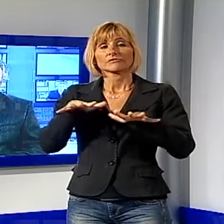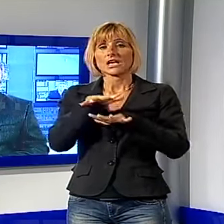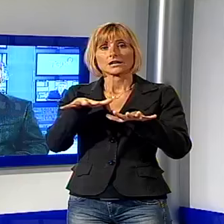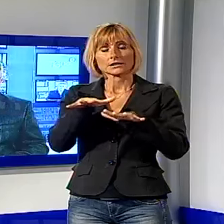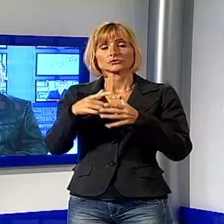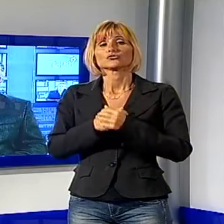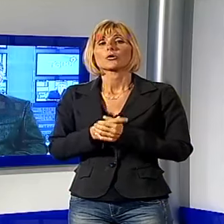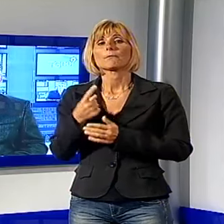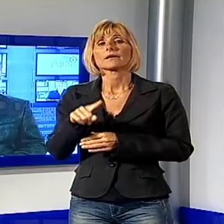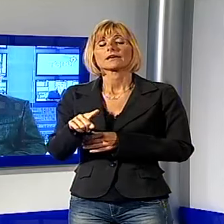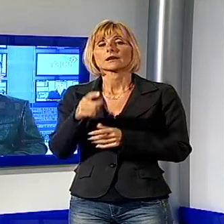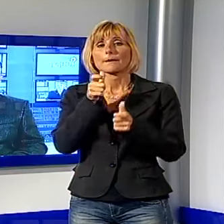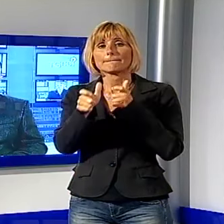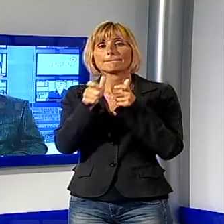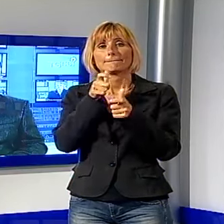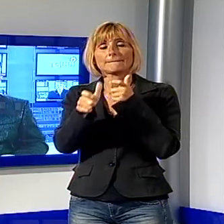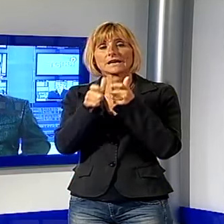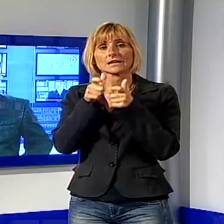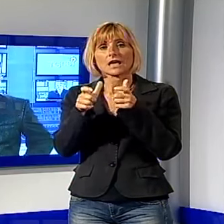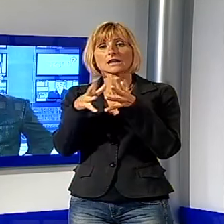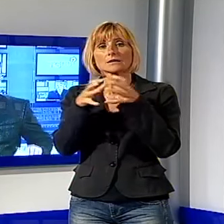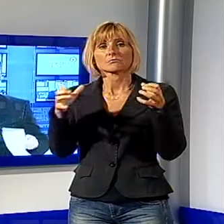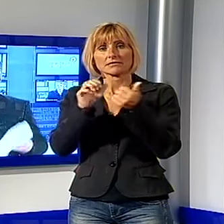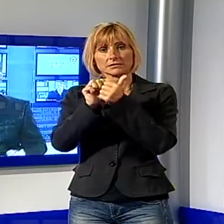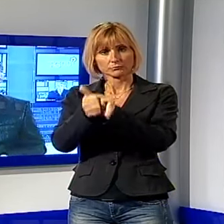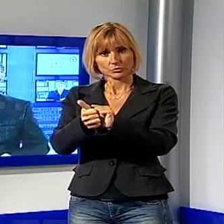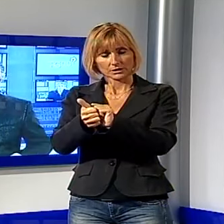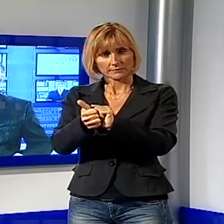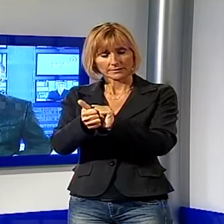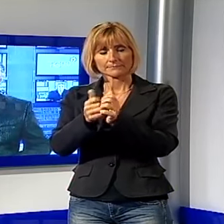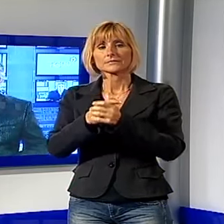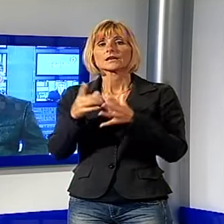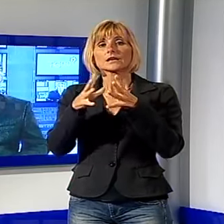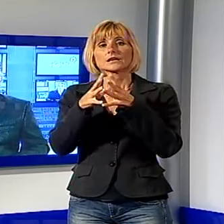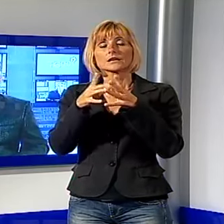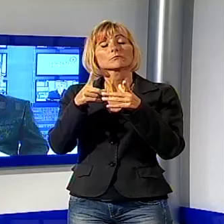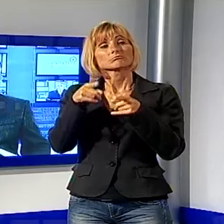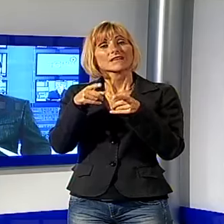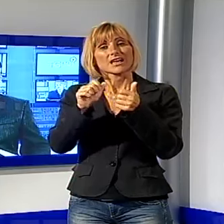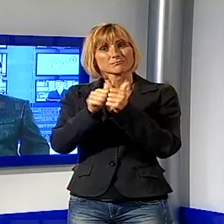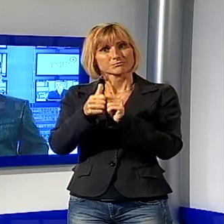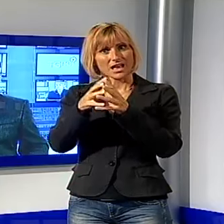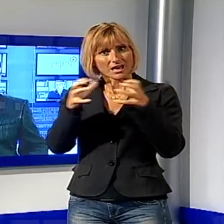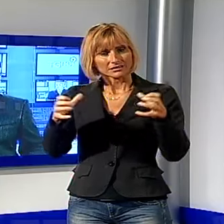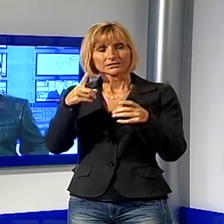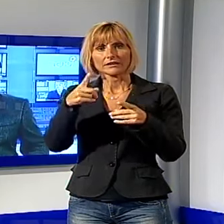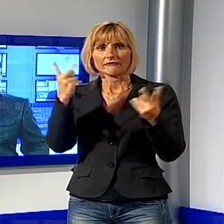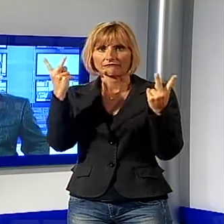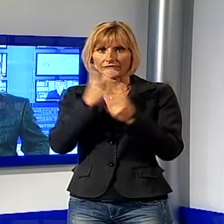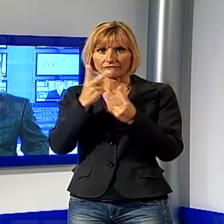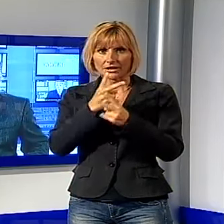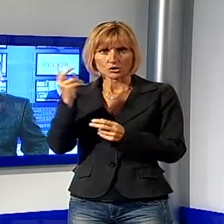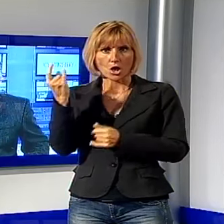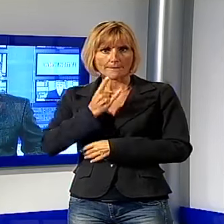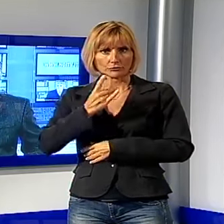in questo caso per parlare degli impianti sportivi, impianti sportivi per i quali possiamo dire è davvero